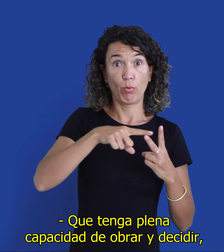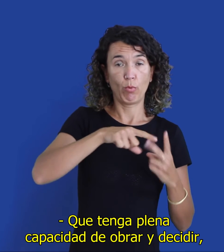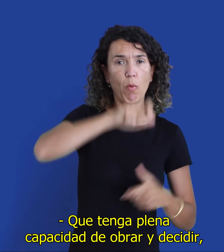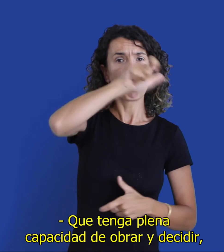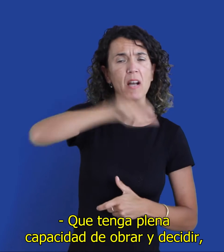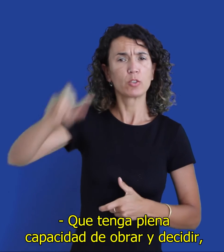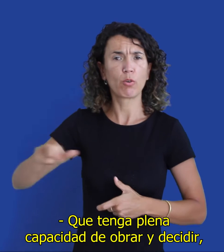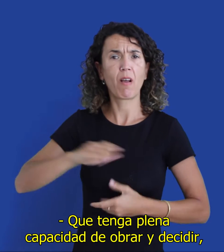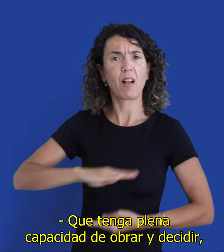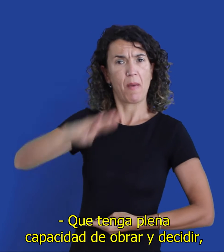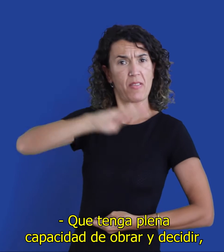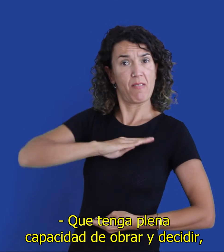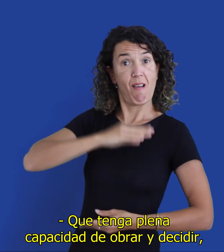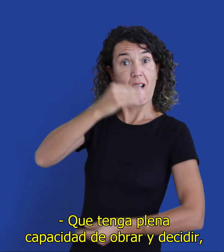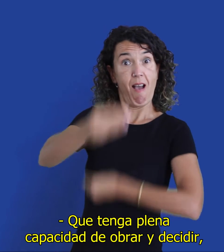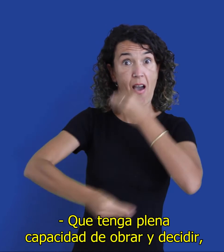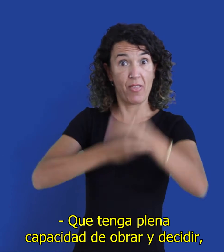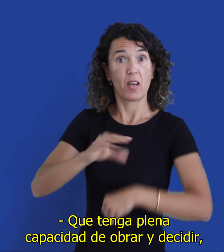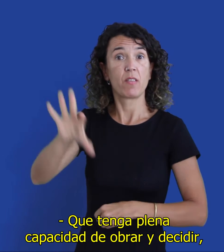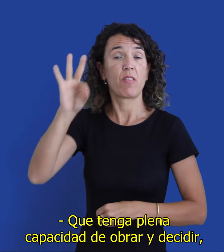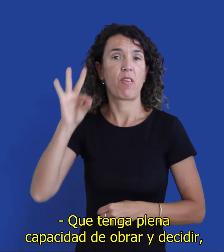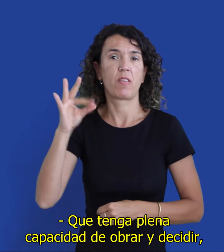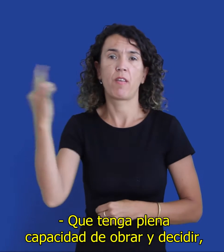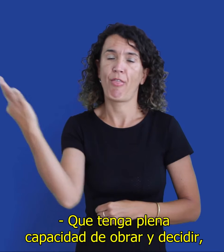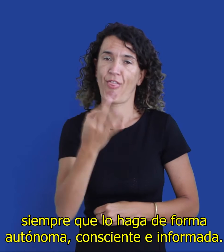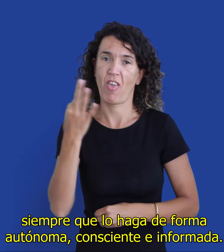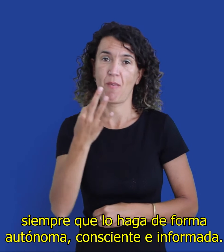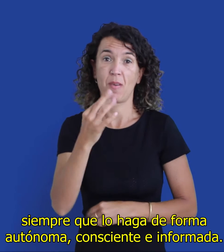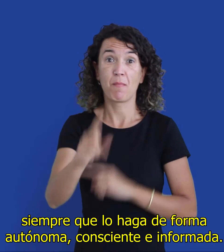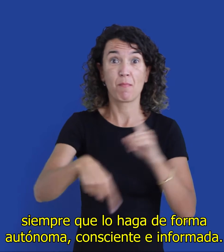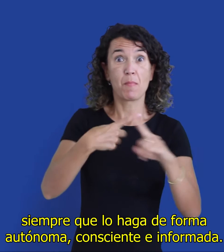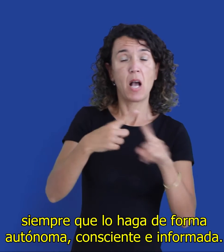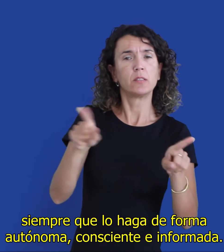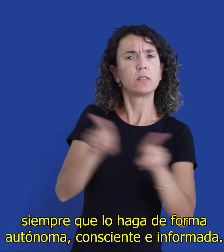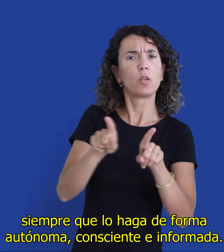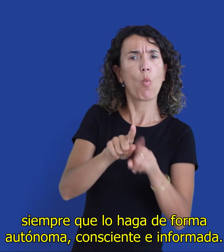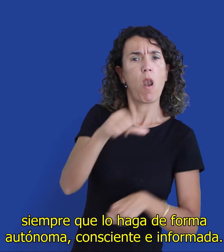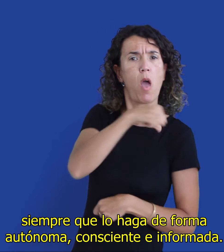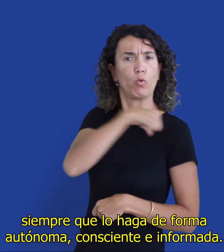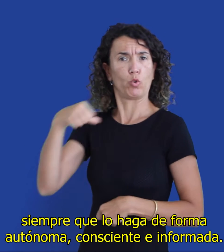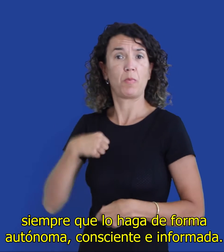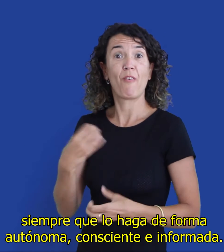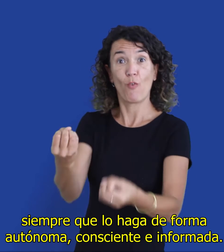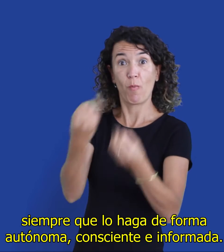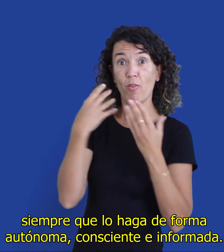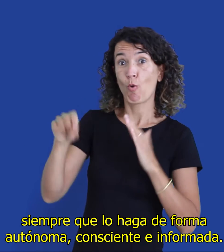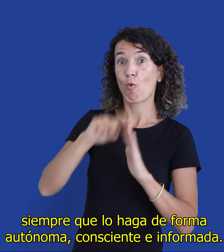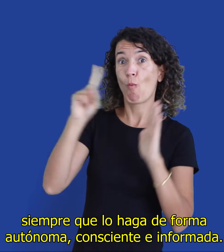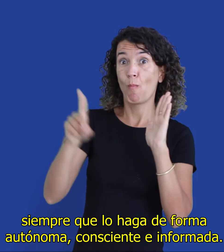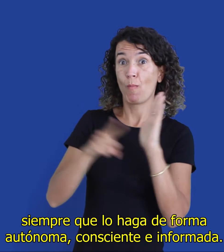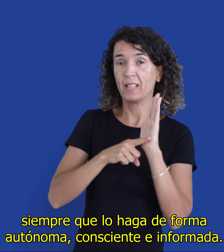Que tenga plena capacidad de obrar y decidir, siempre que lo haga de forma autónoma,